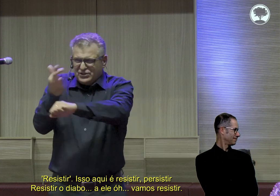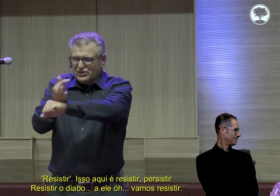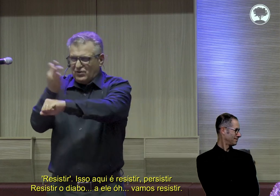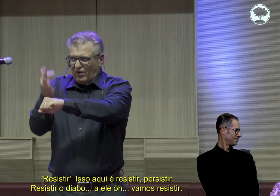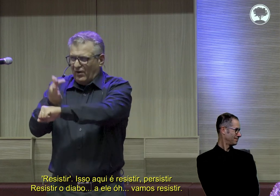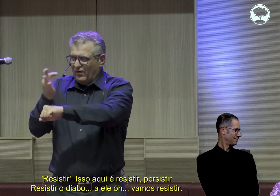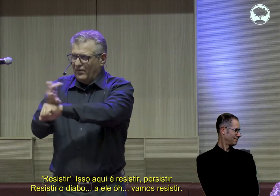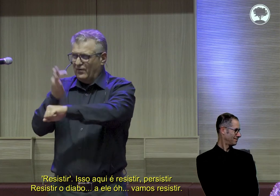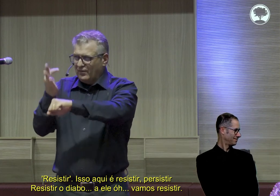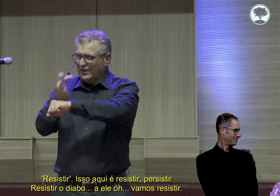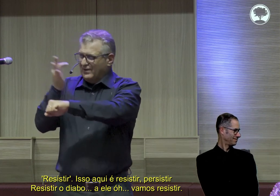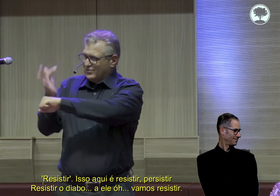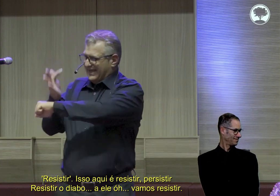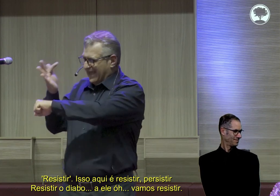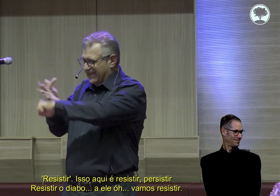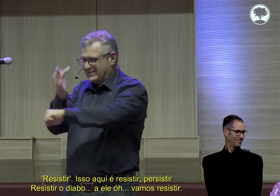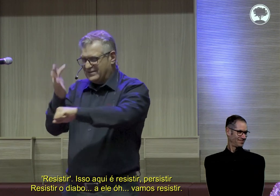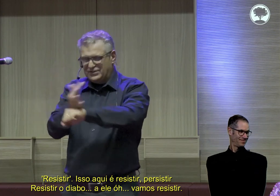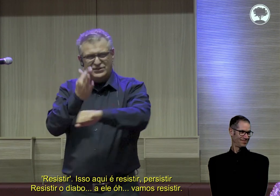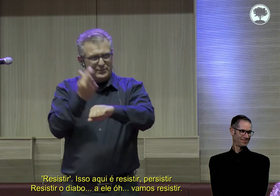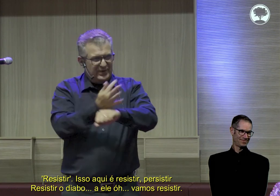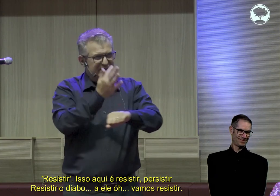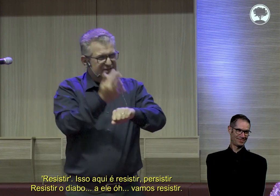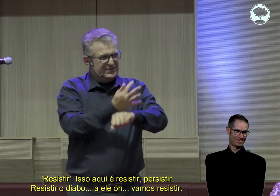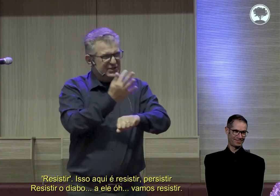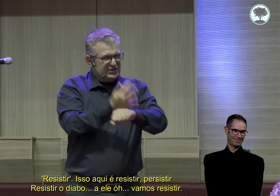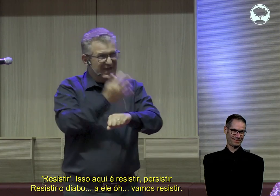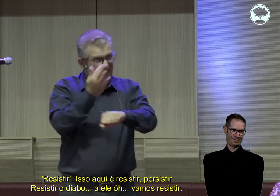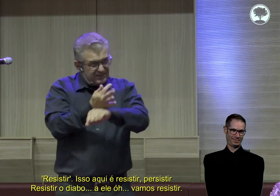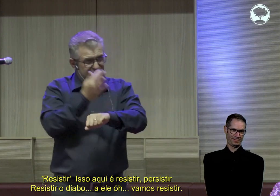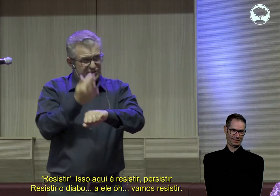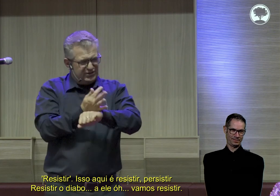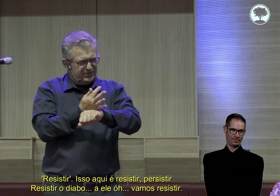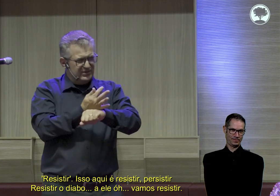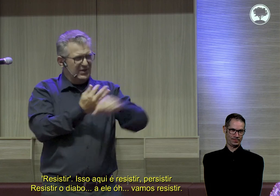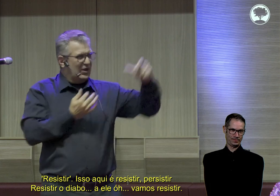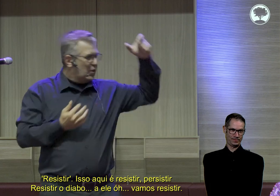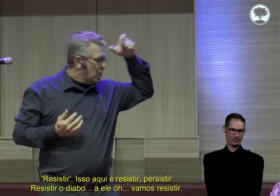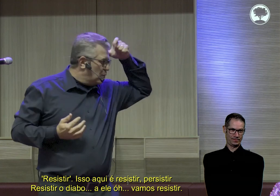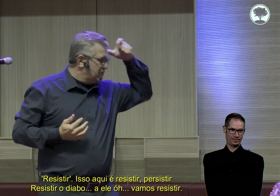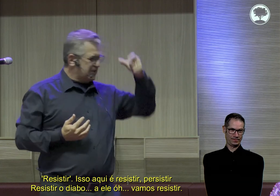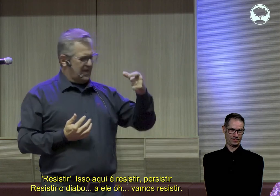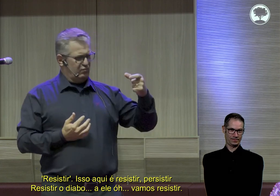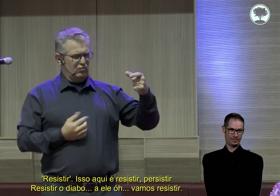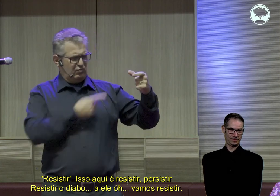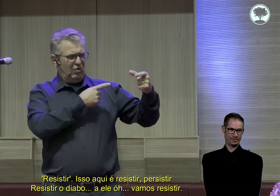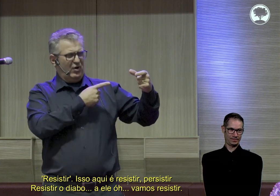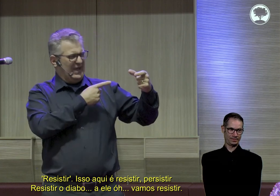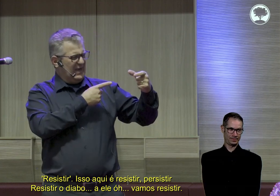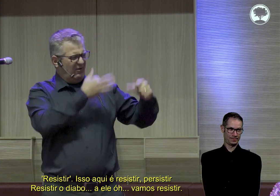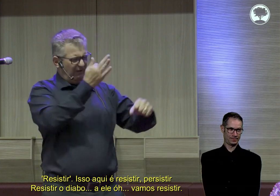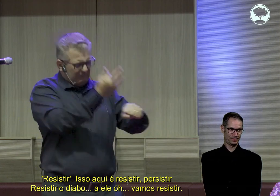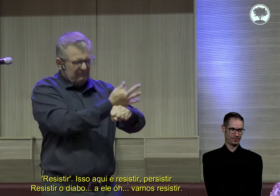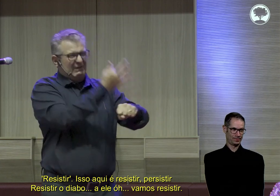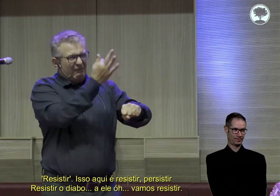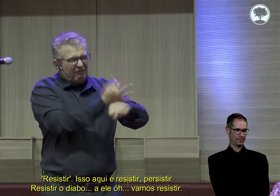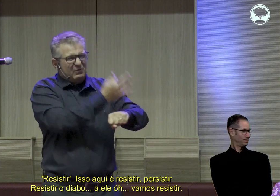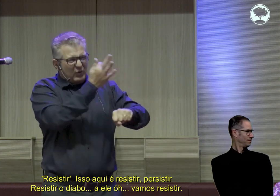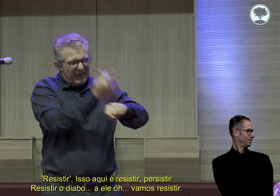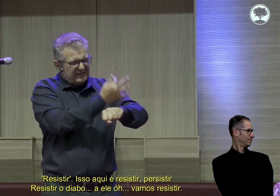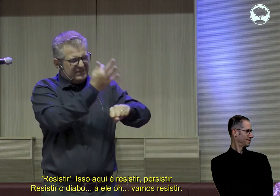Resistir, ó. Isso aqui é resistir, persistir. Resistir o diabo. Ó, ele, ó.